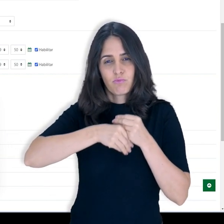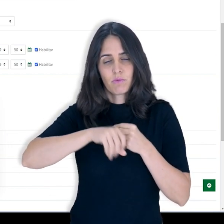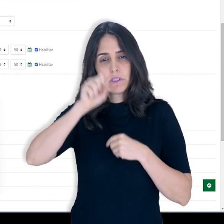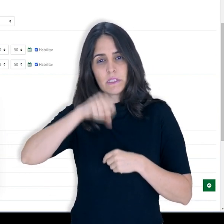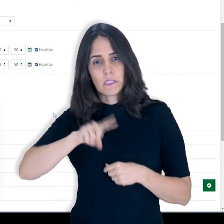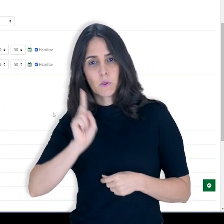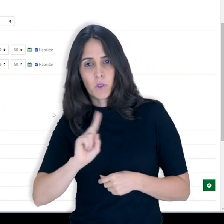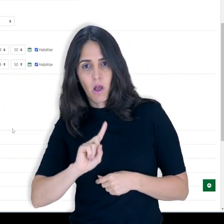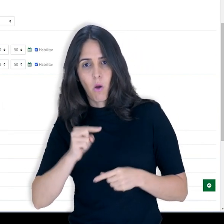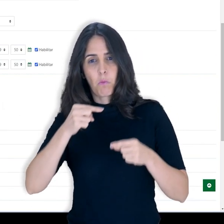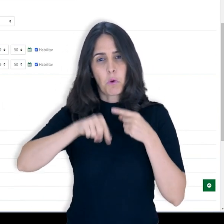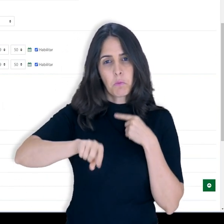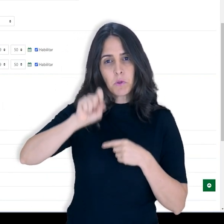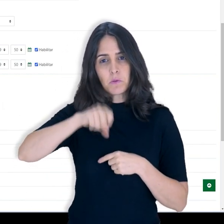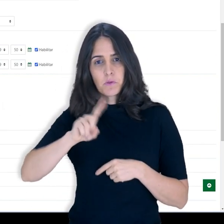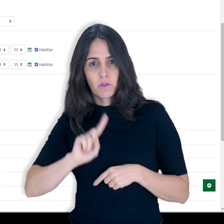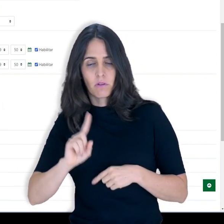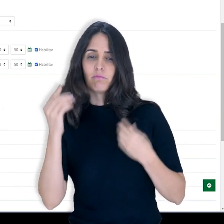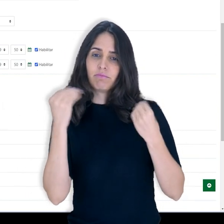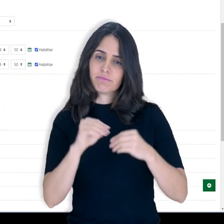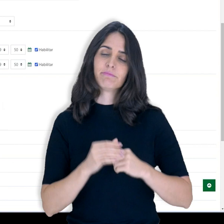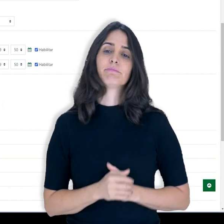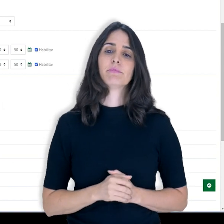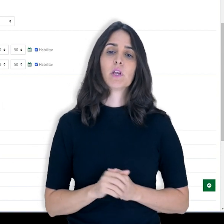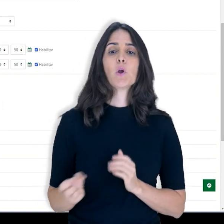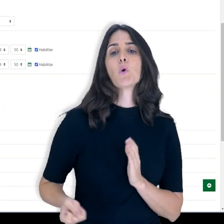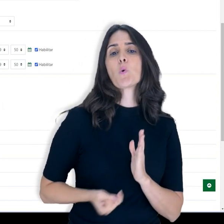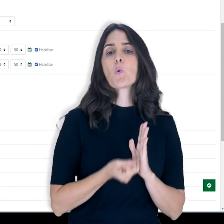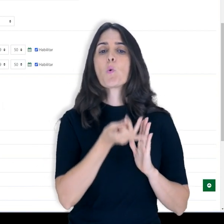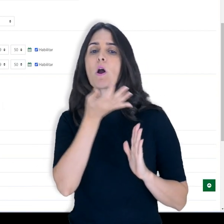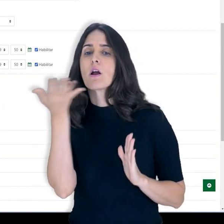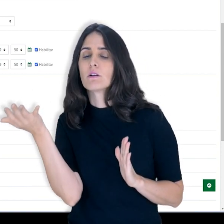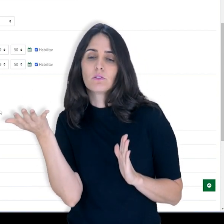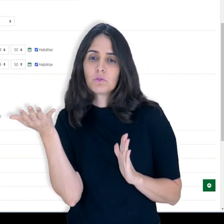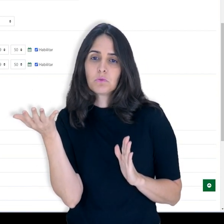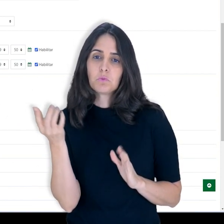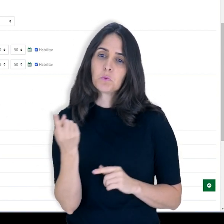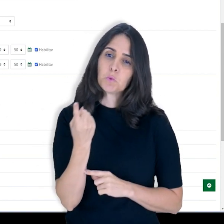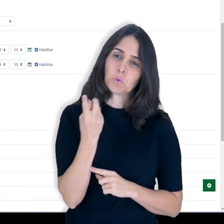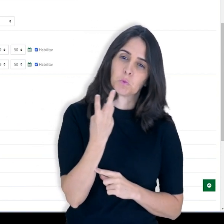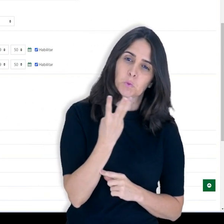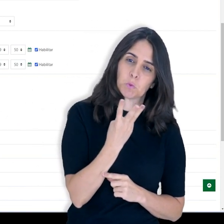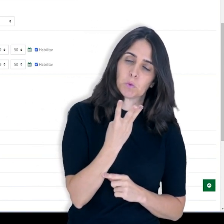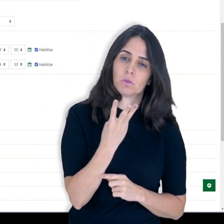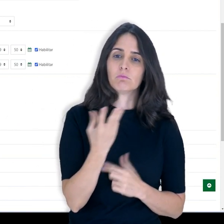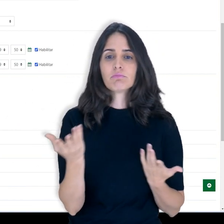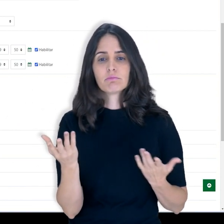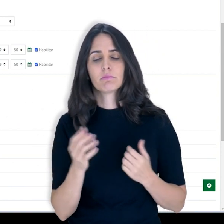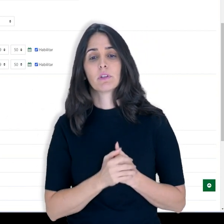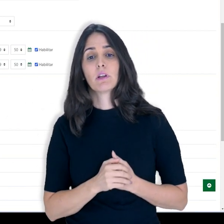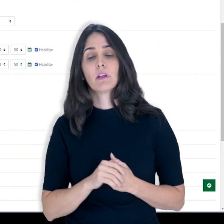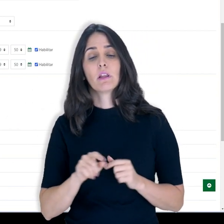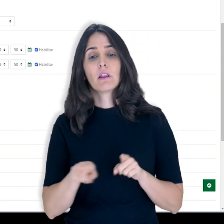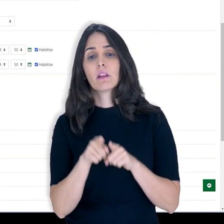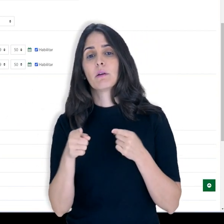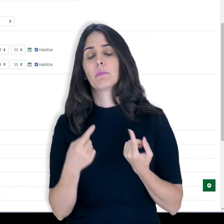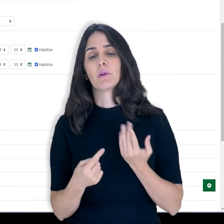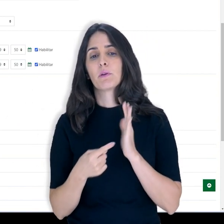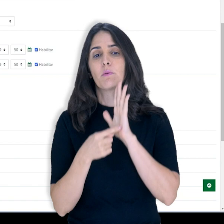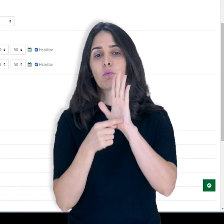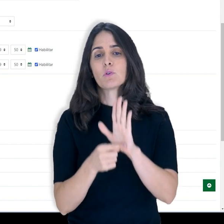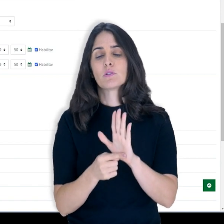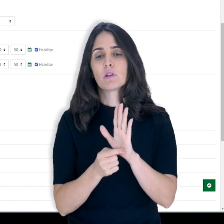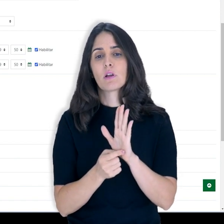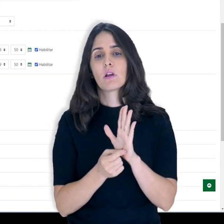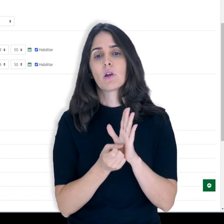envio de arquivos. Além disso, o número máximo de arquivos, caso eles sejam permitidos, e também se você